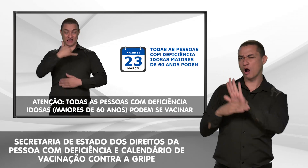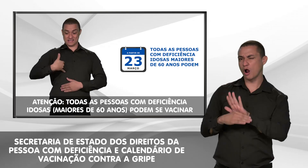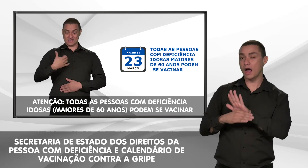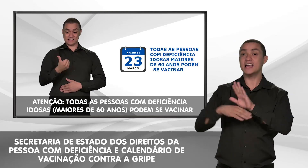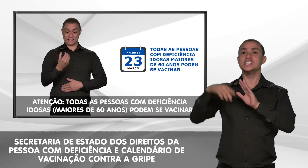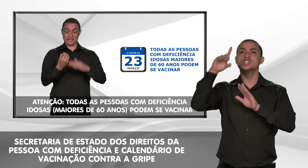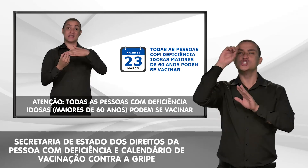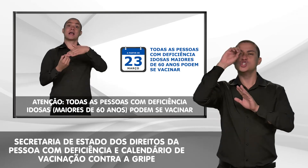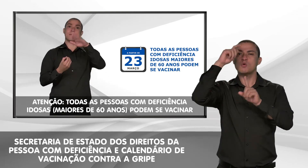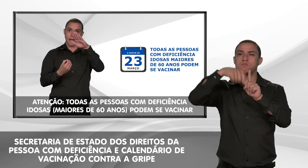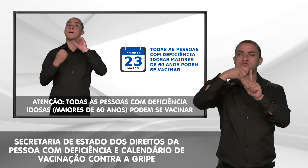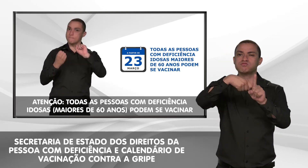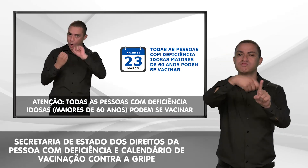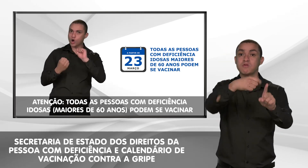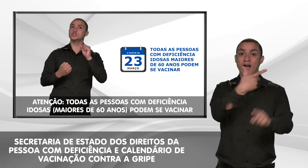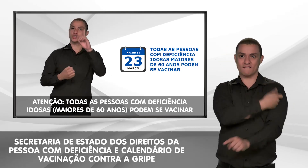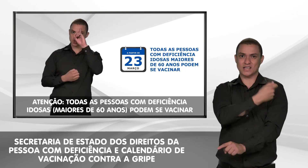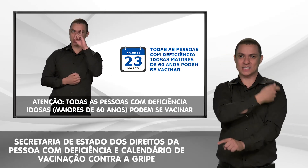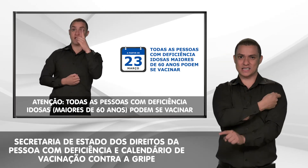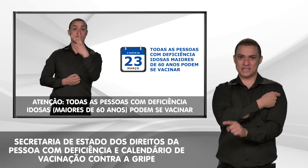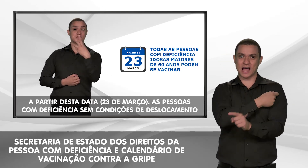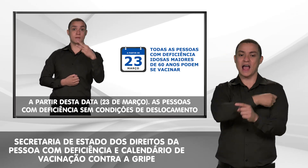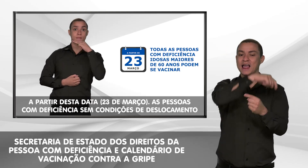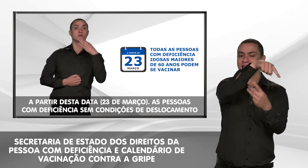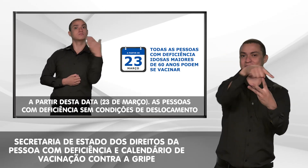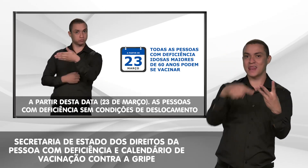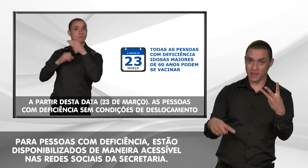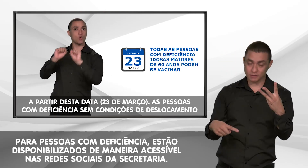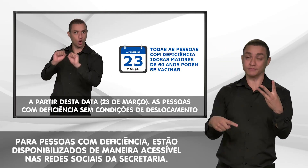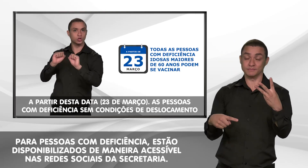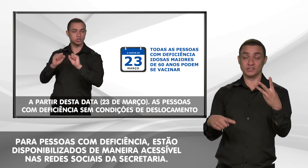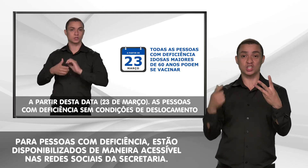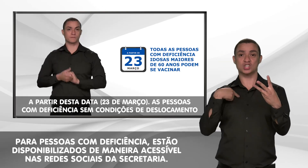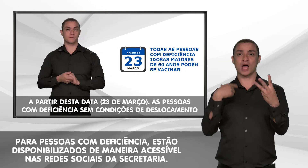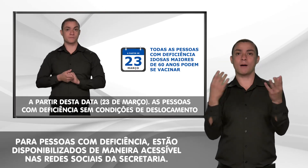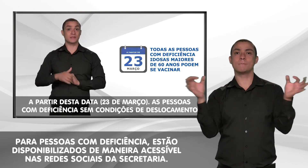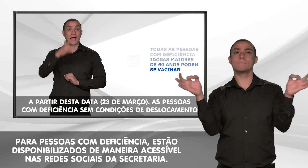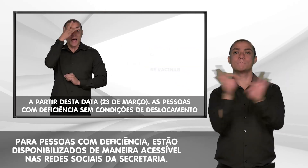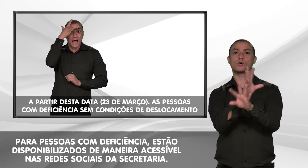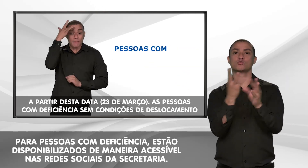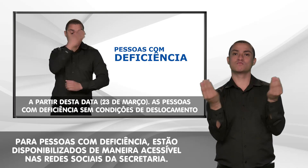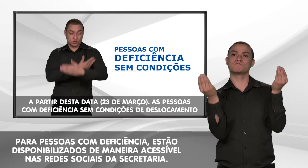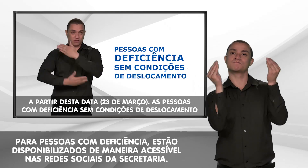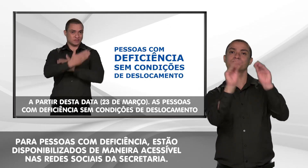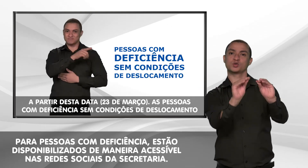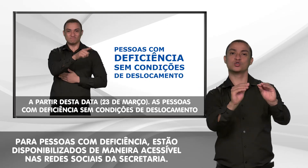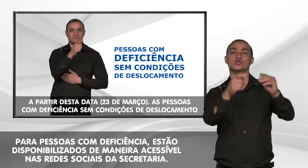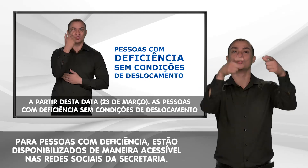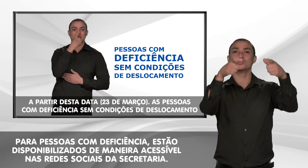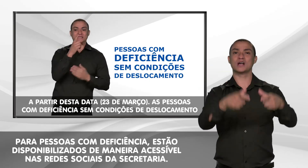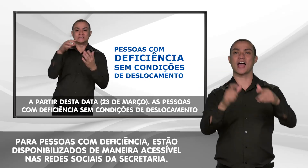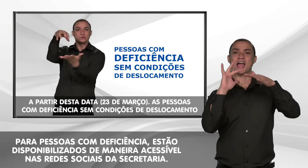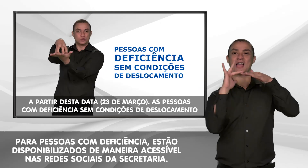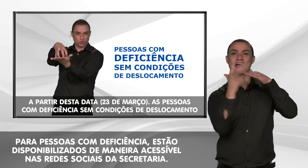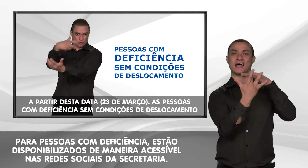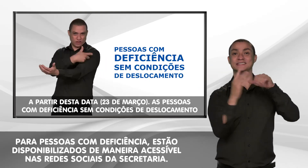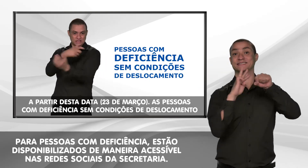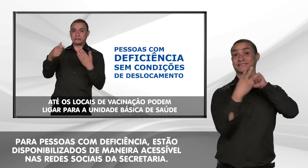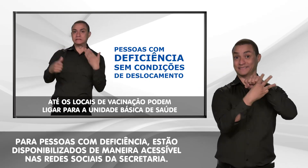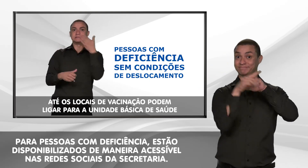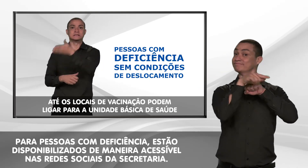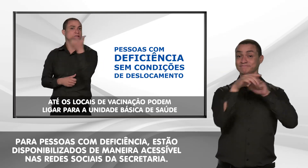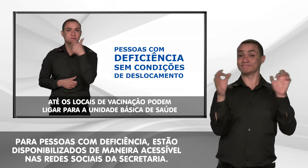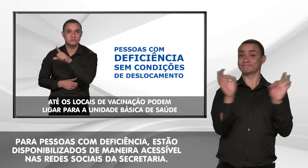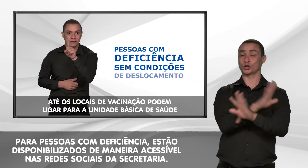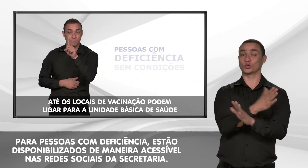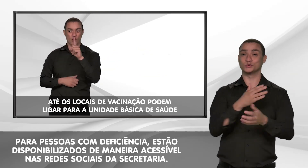Pessoa com Deficiência e calendário de vacinação contra a gripe para pessoas com deficiência estão disponibilizados de maneira